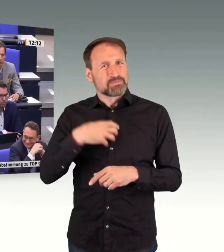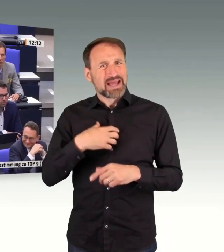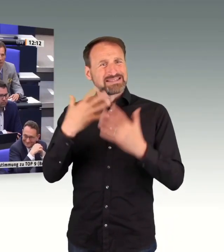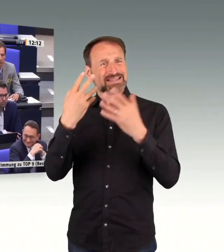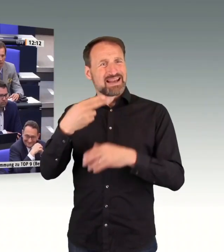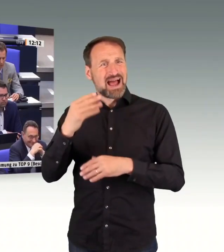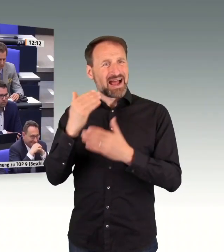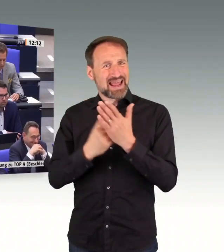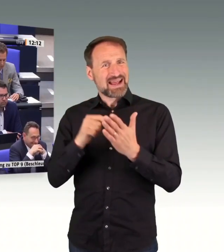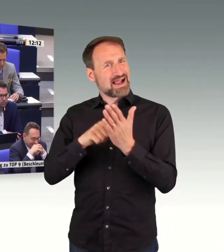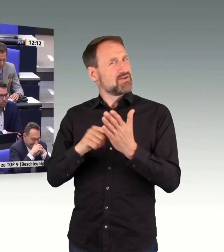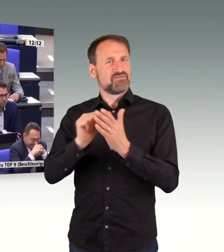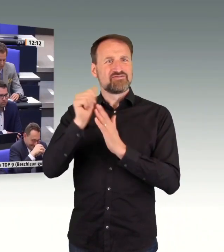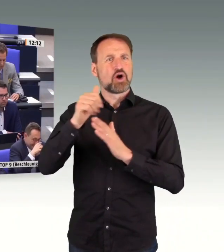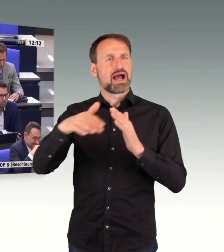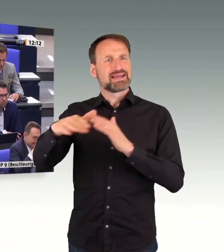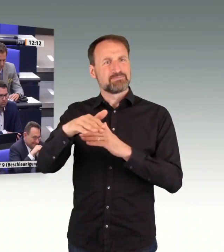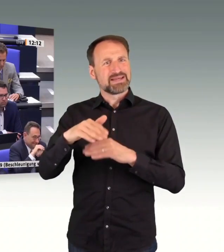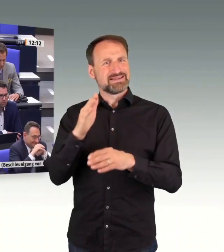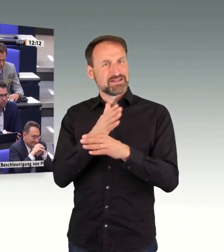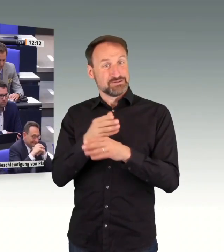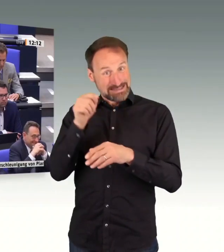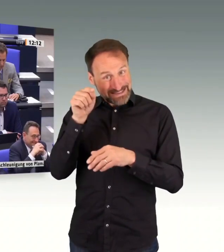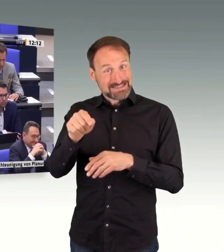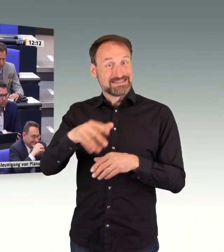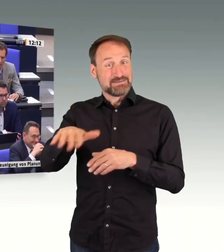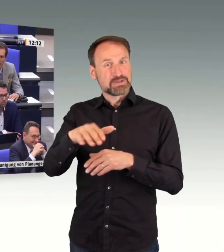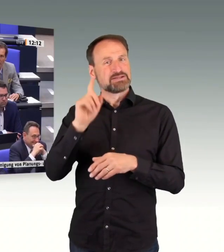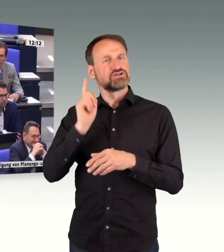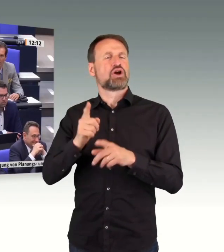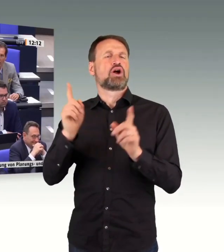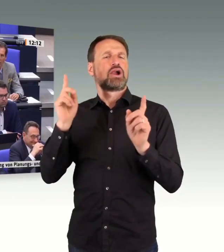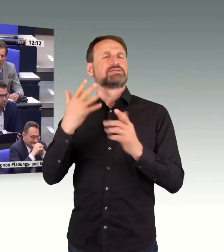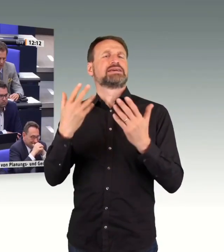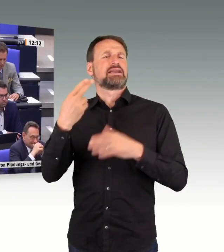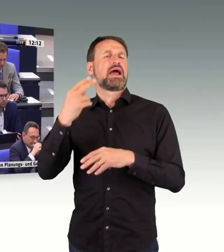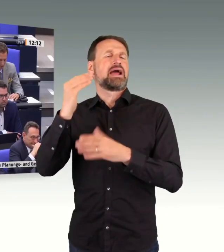unsere Länder gar nichts machen würden. Da kann man sich natürlich jetzt immer vorwerfen, dies und das und jenes.